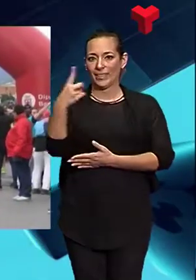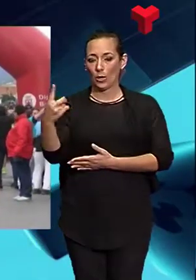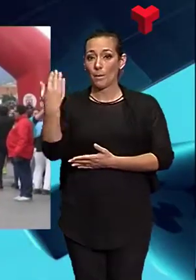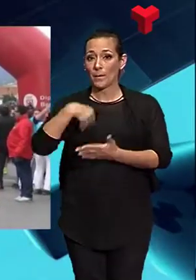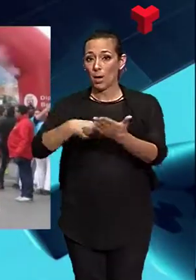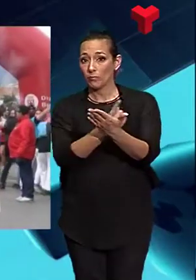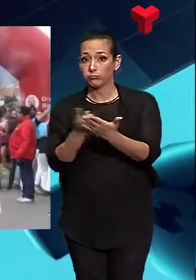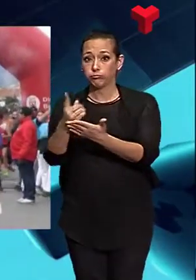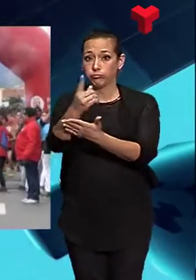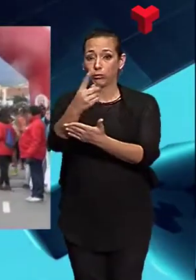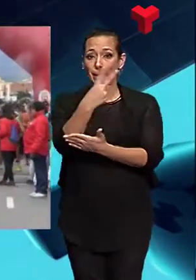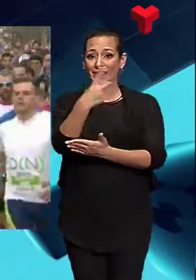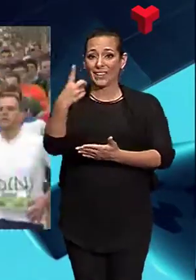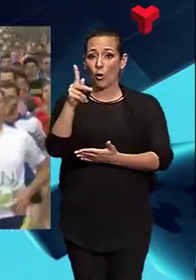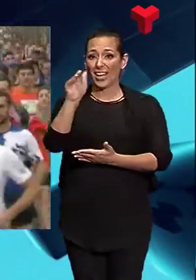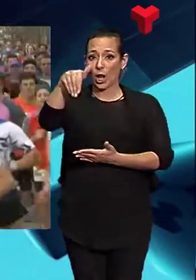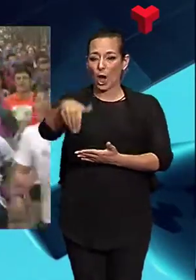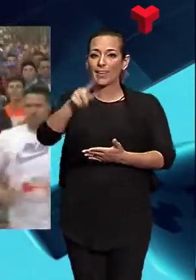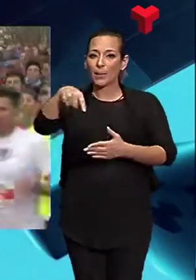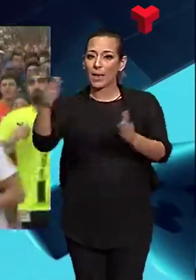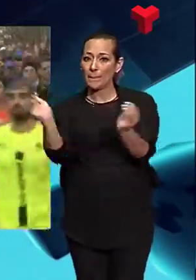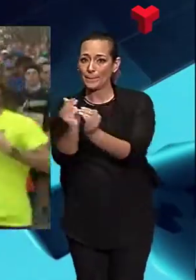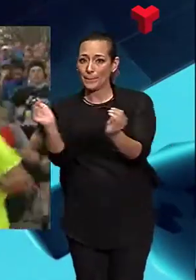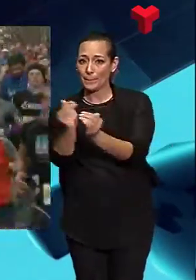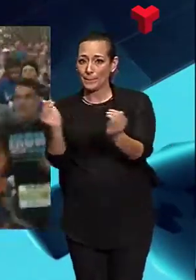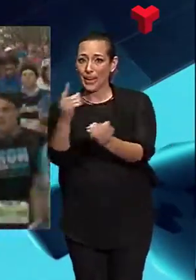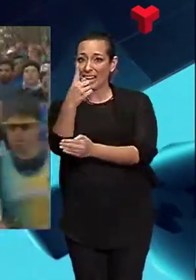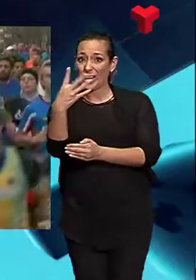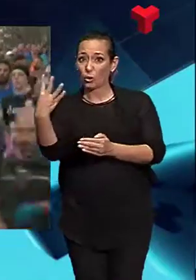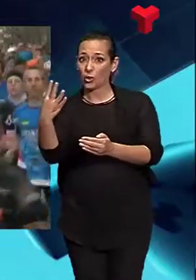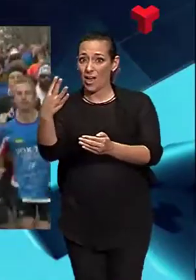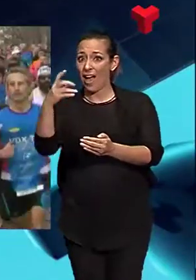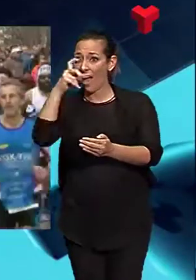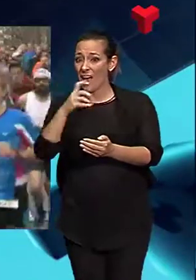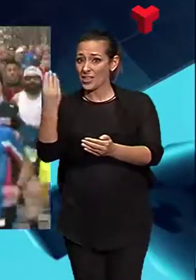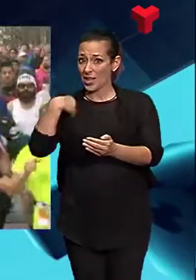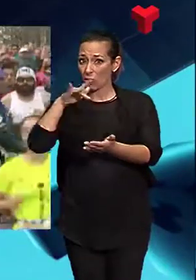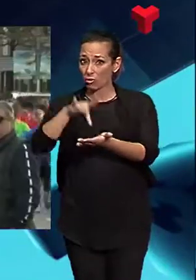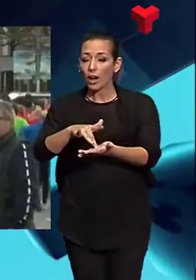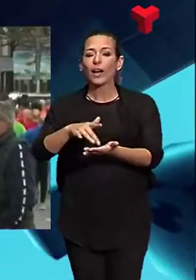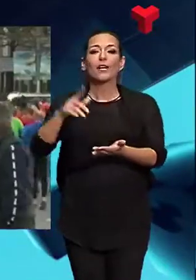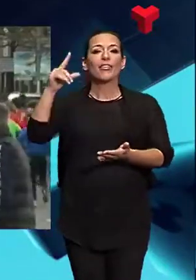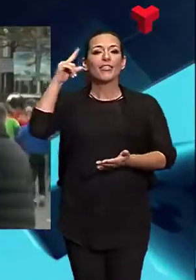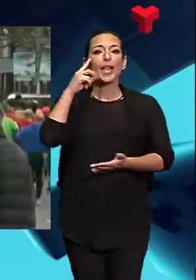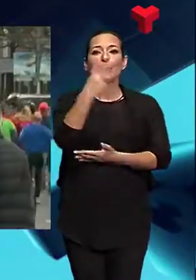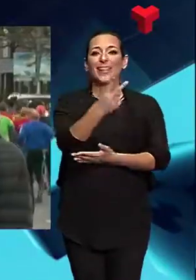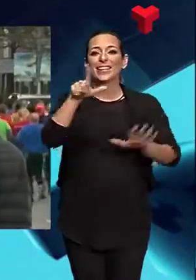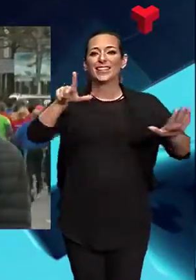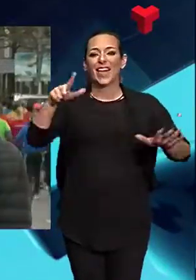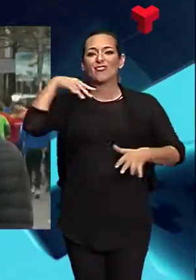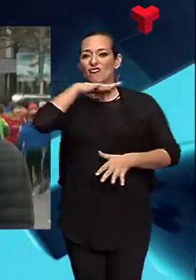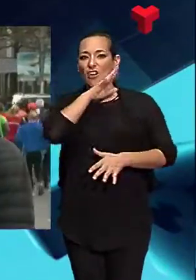quilòmetres i la germana petita, la 14a Sant i Centelles de 5, se celebraran diumenge 27 de gener.